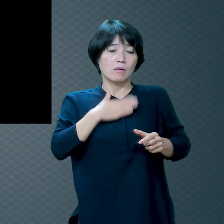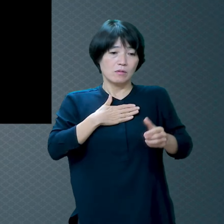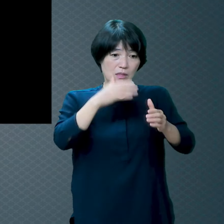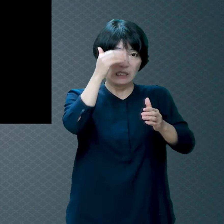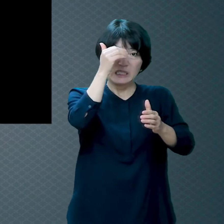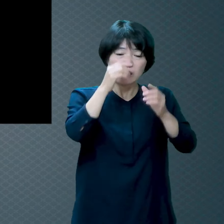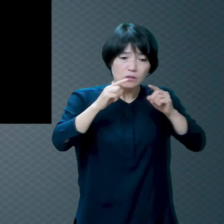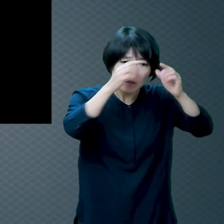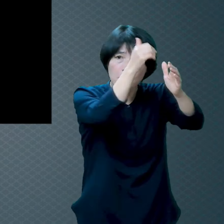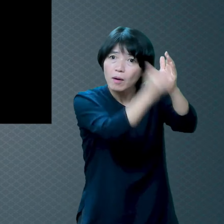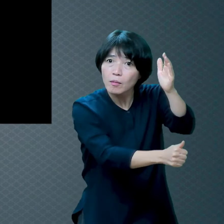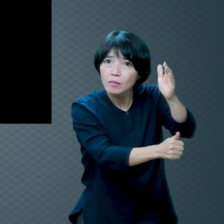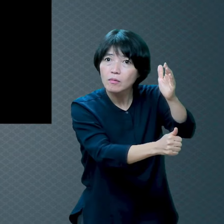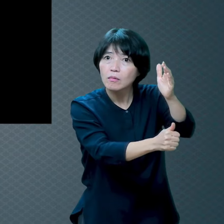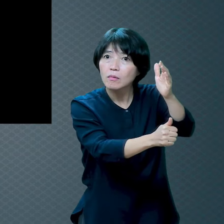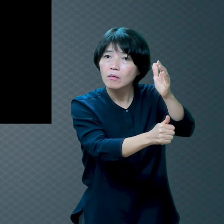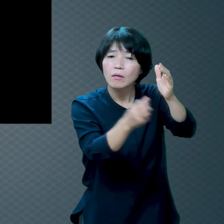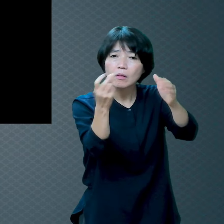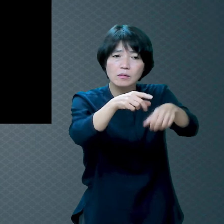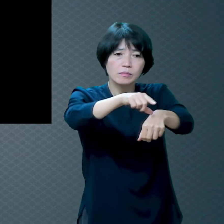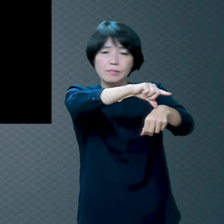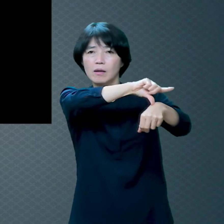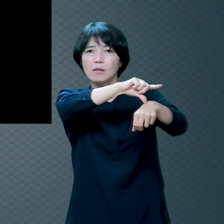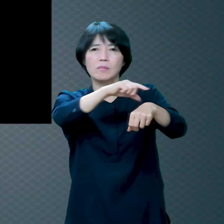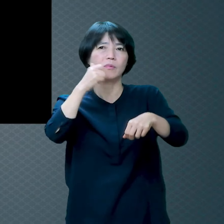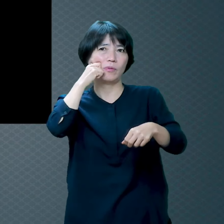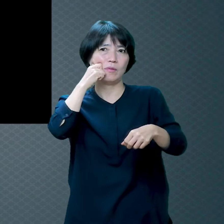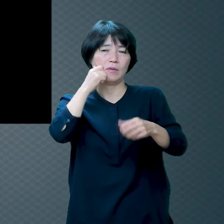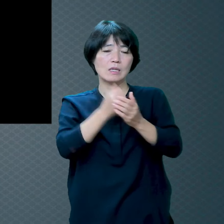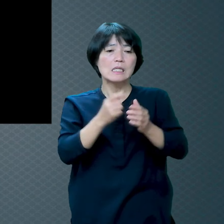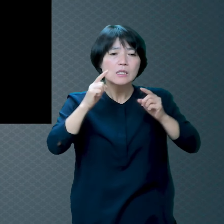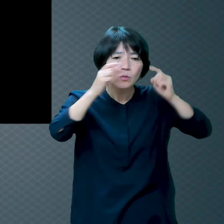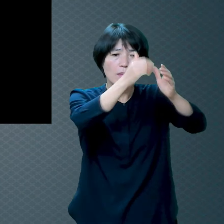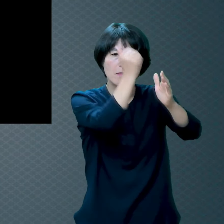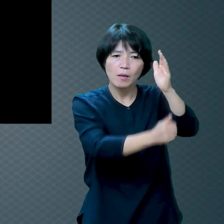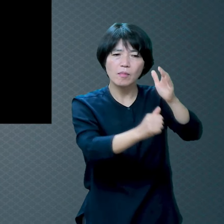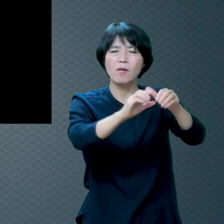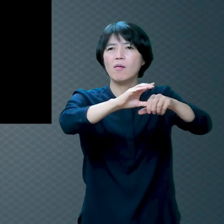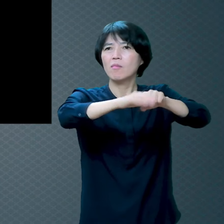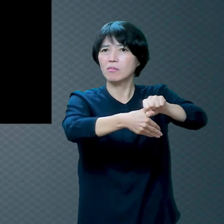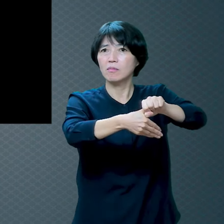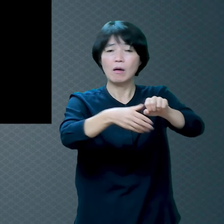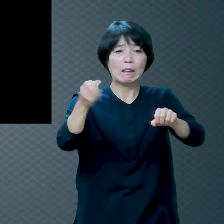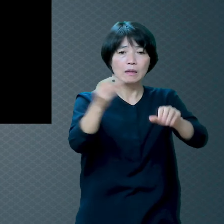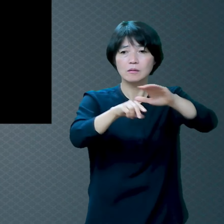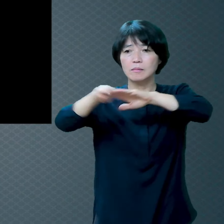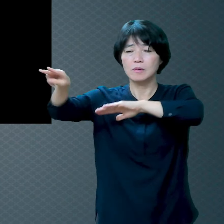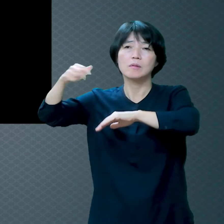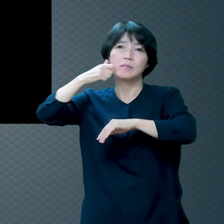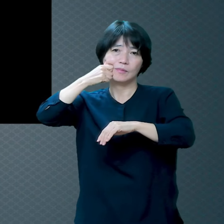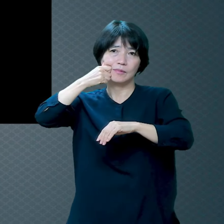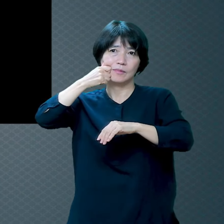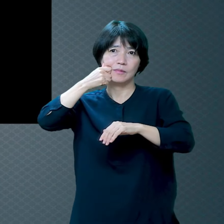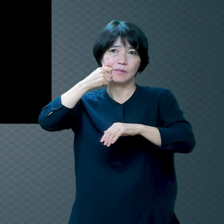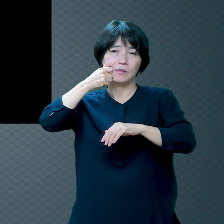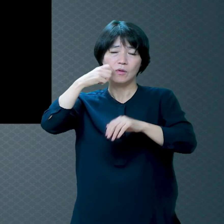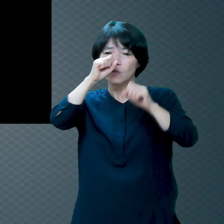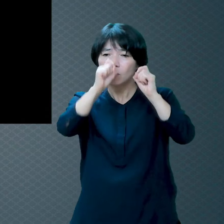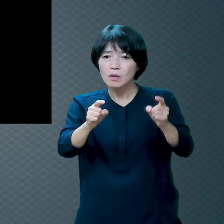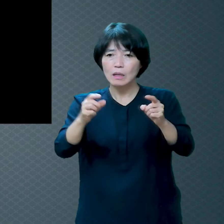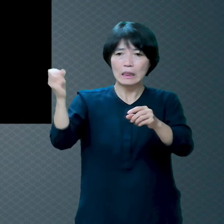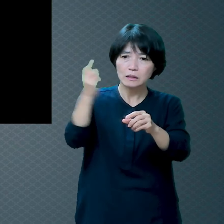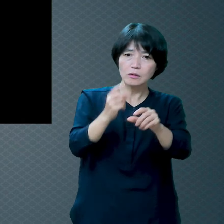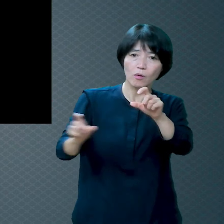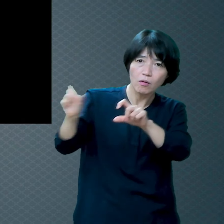기회가 다시는 없어요 다시 기회가 주어지는 것이 아니에요 어떻게 하실 거예요